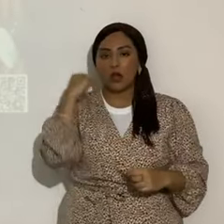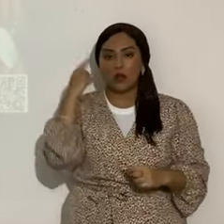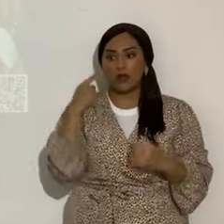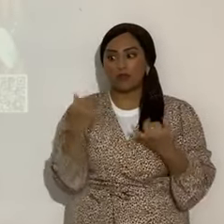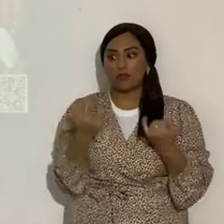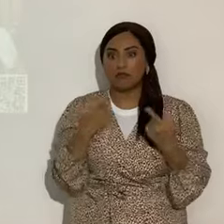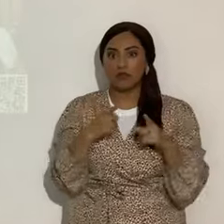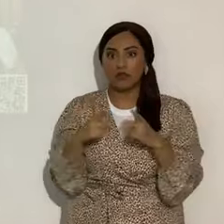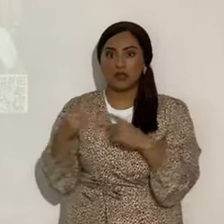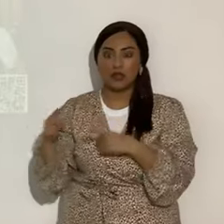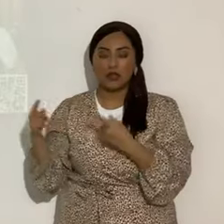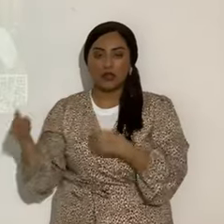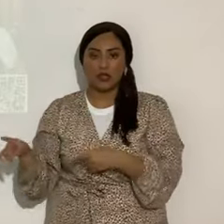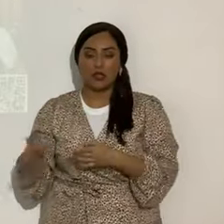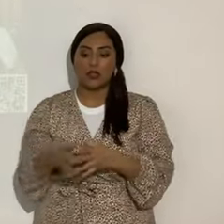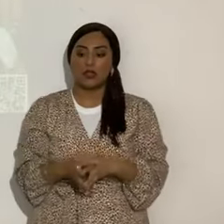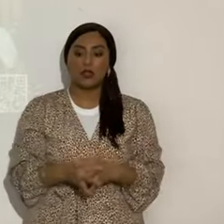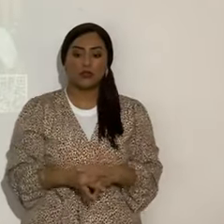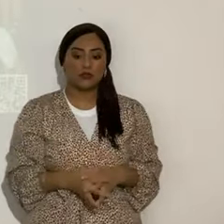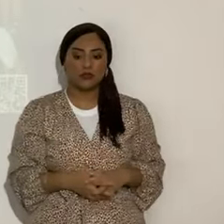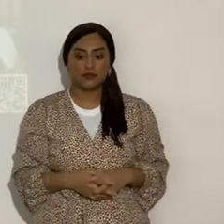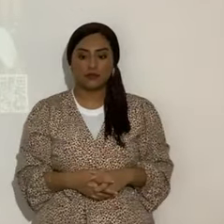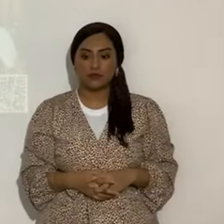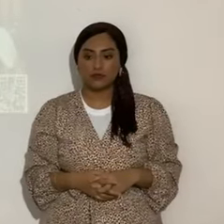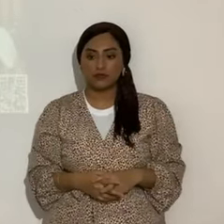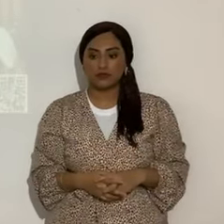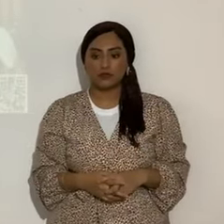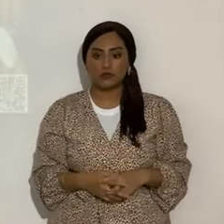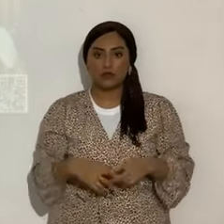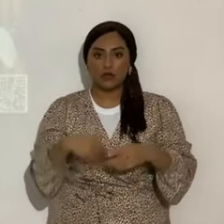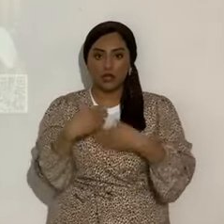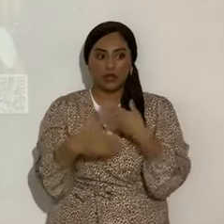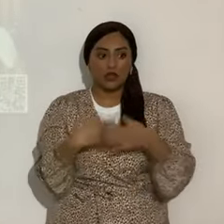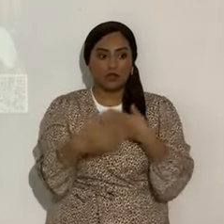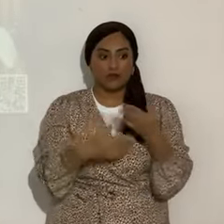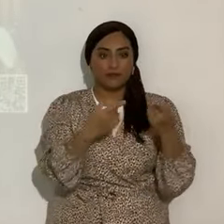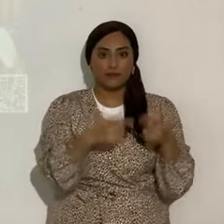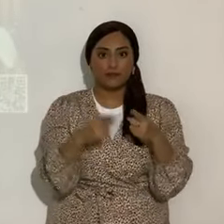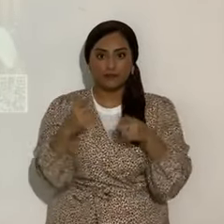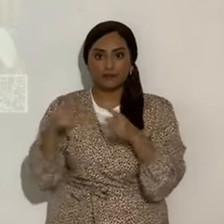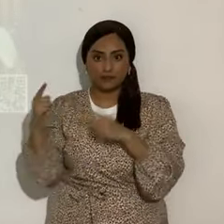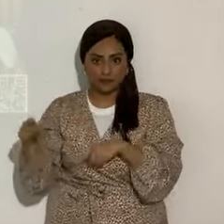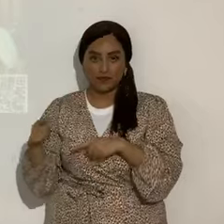sucediendo varias cosas que han ido pasando, ¿verdad? Y luego,